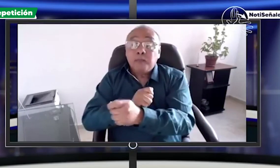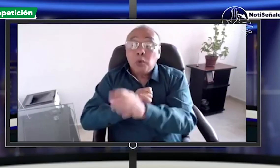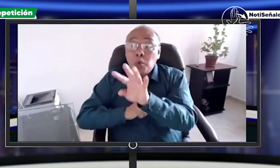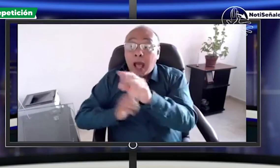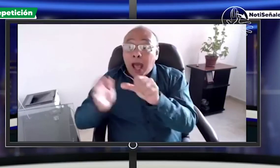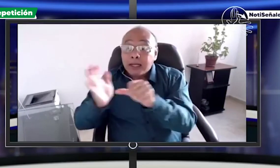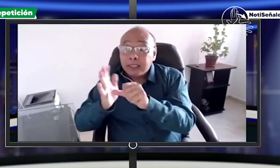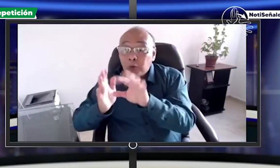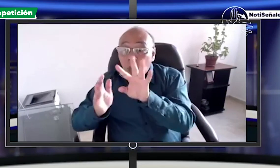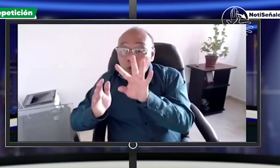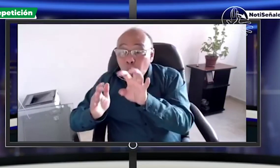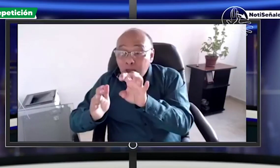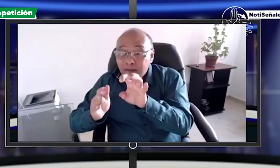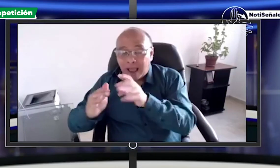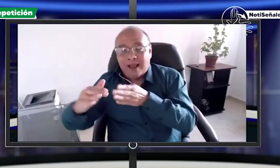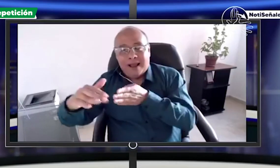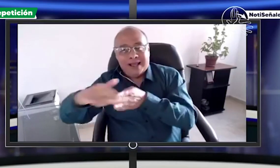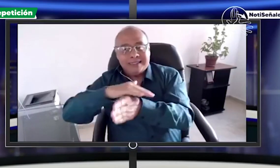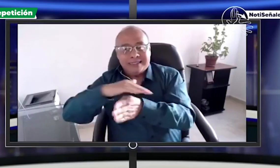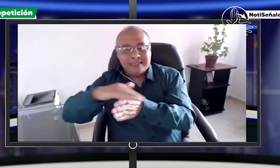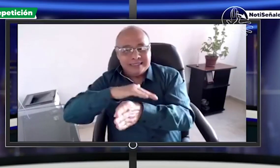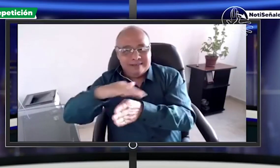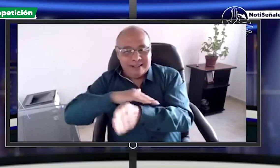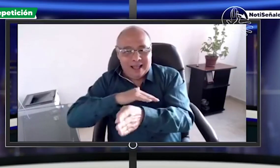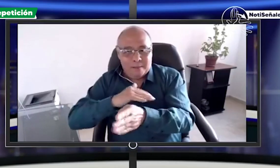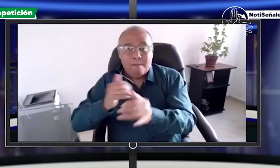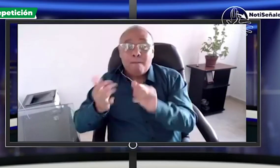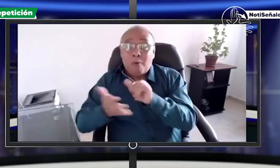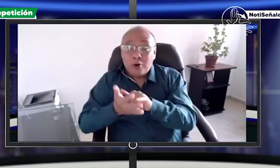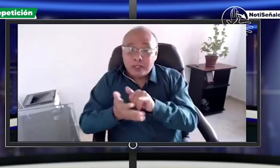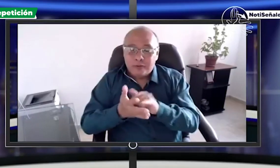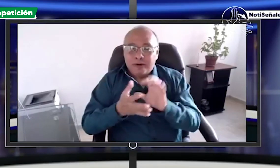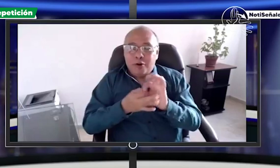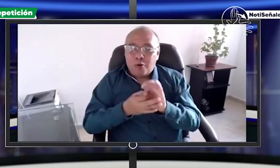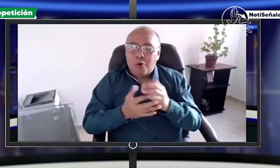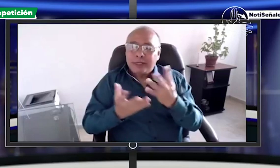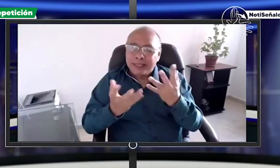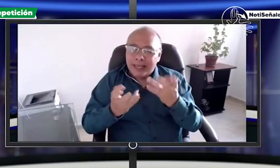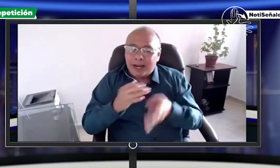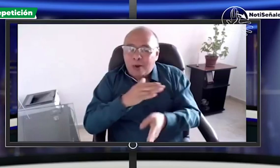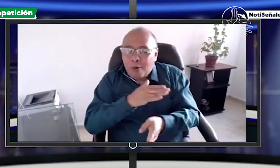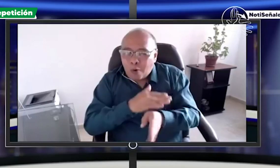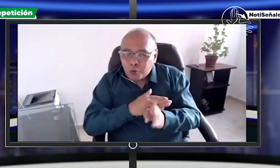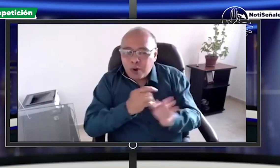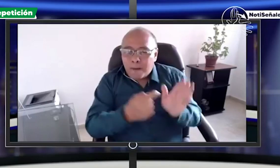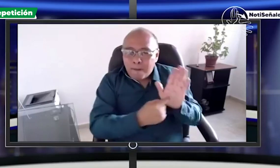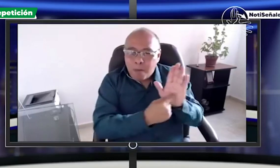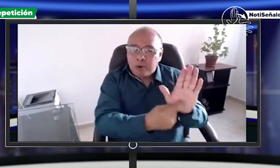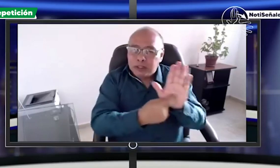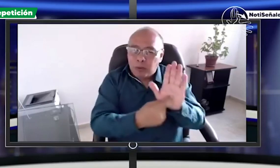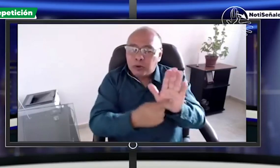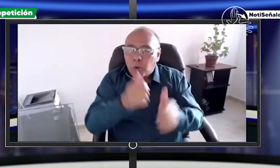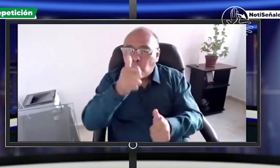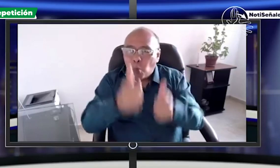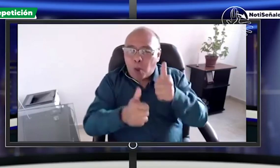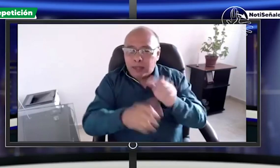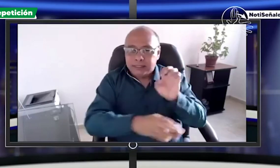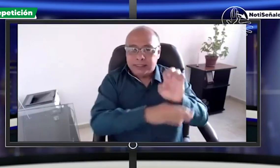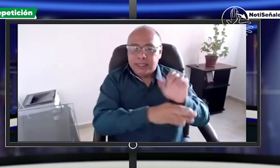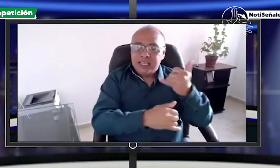procesos de incidencia que se hacen en la sociedad y el artículo 9 pues justamente habla acerca de la accesibilidad es por eso que